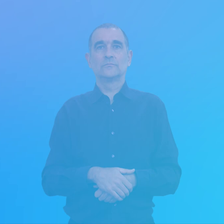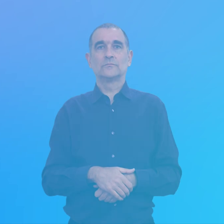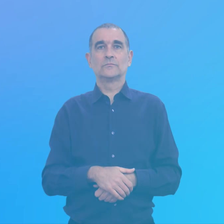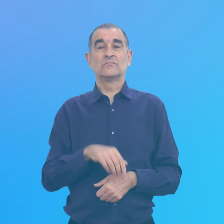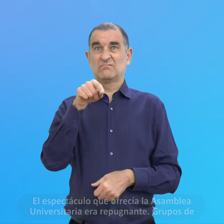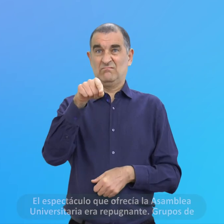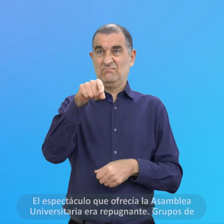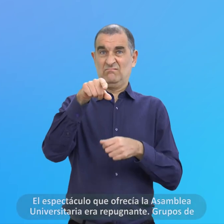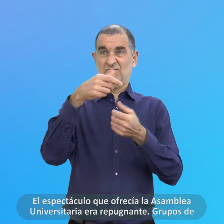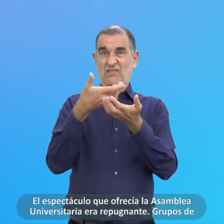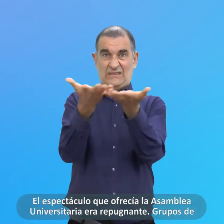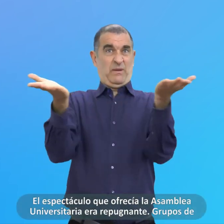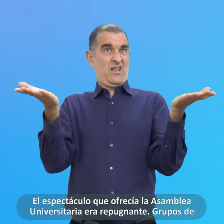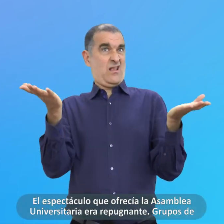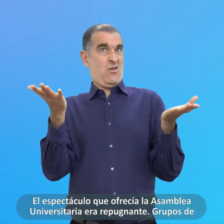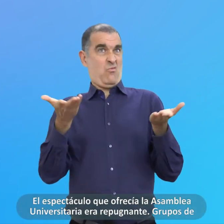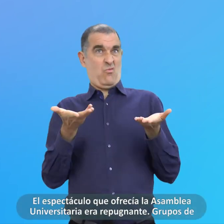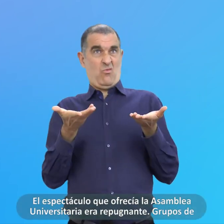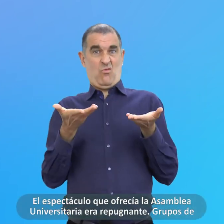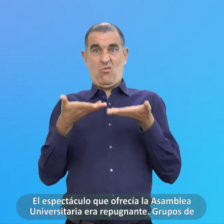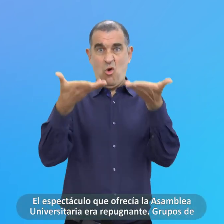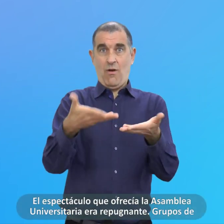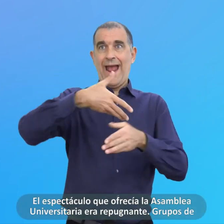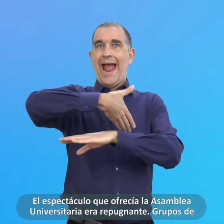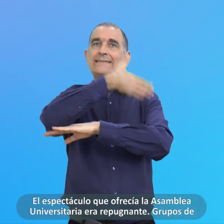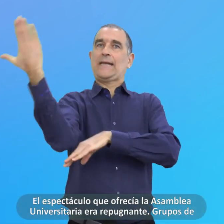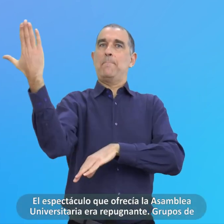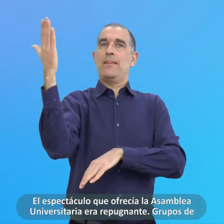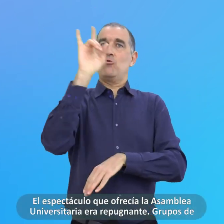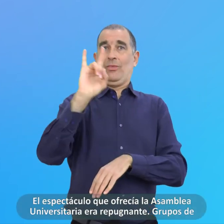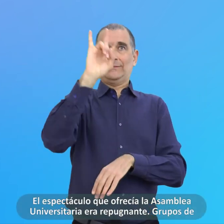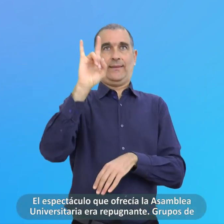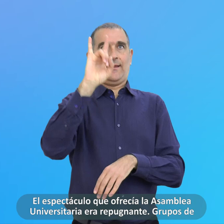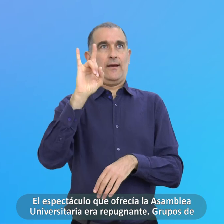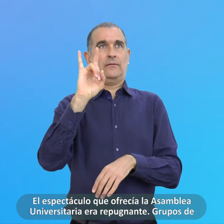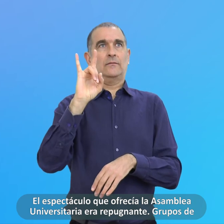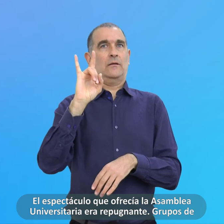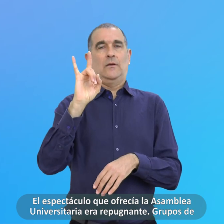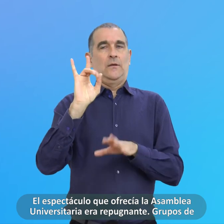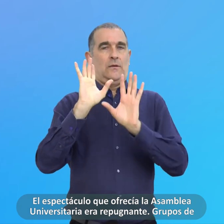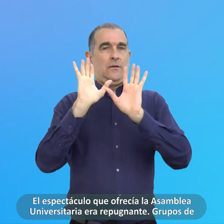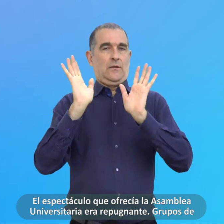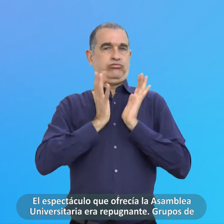El Espectáculo Que Ofrecía La Asamblea Universitaria Era Repugnante